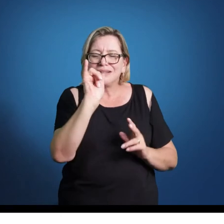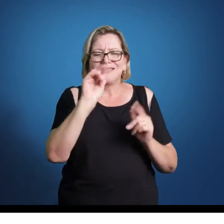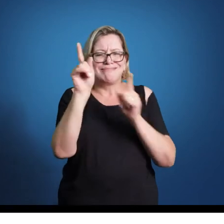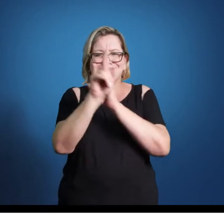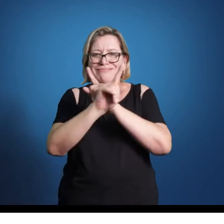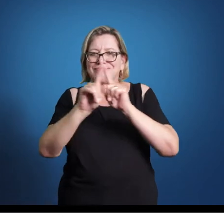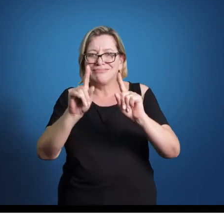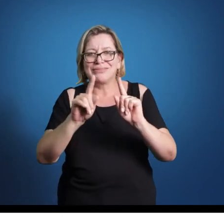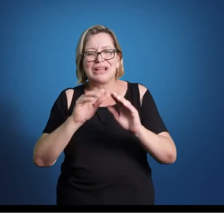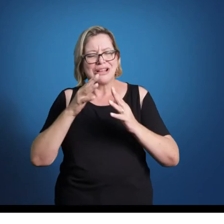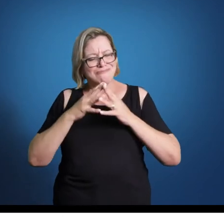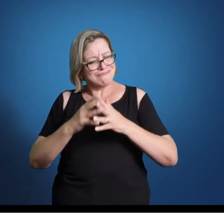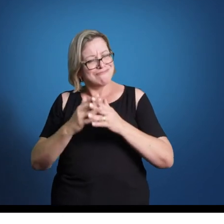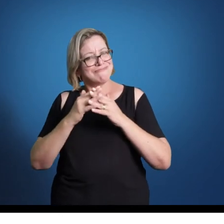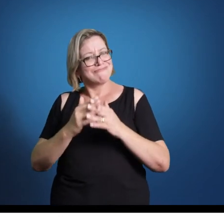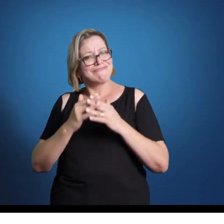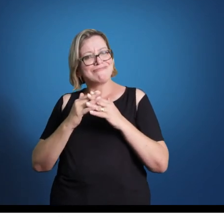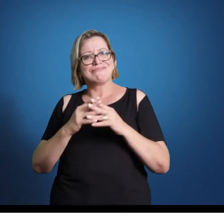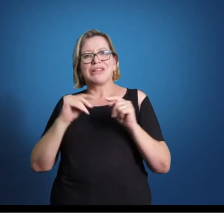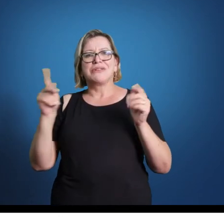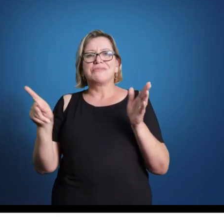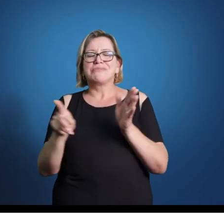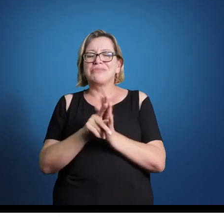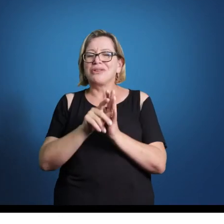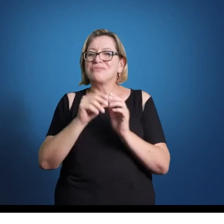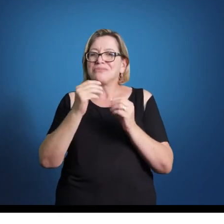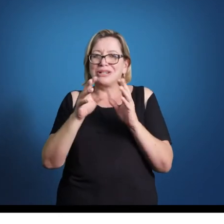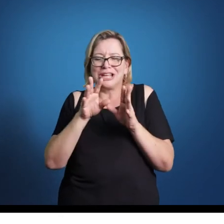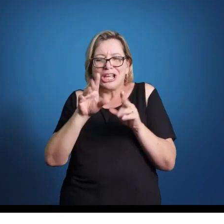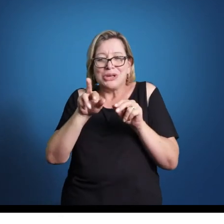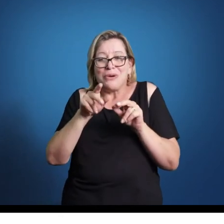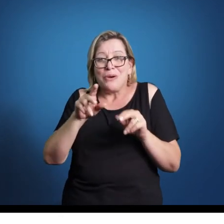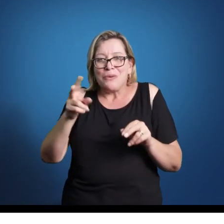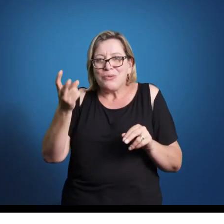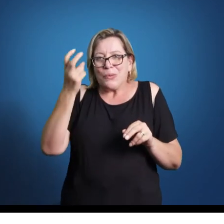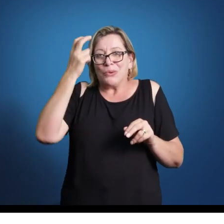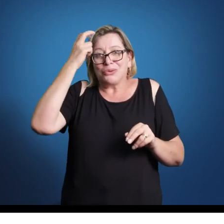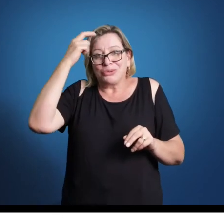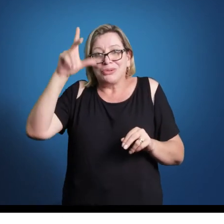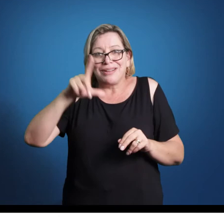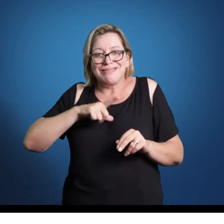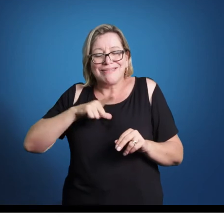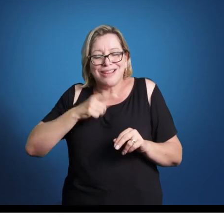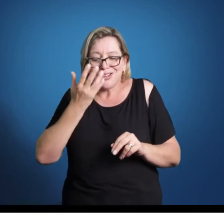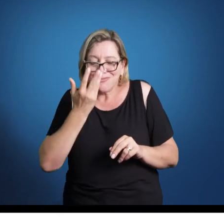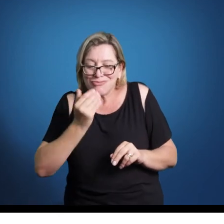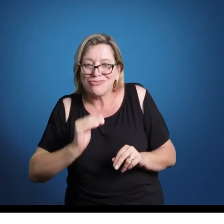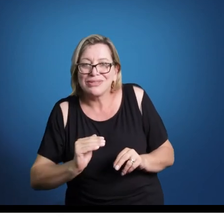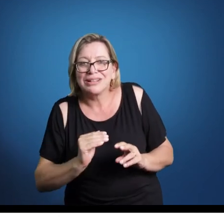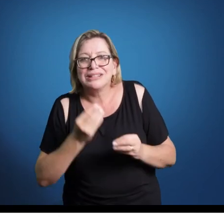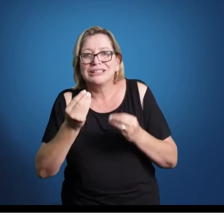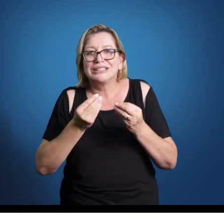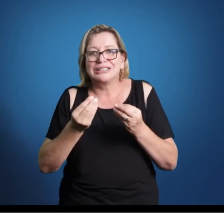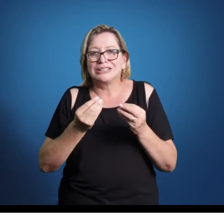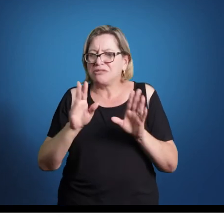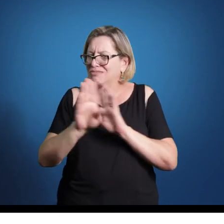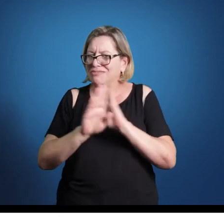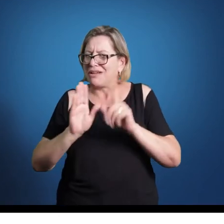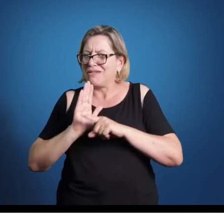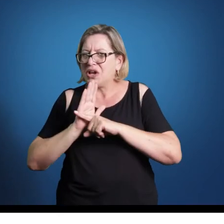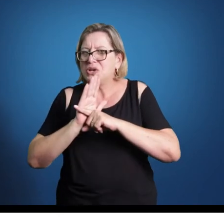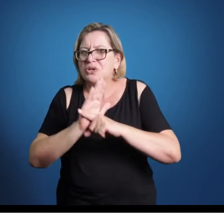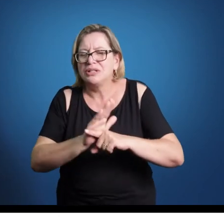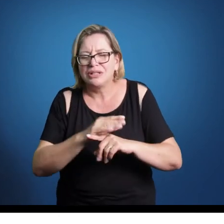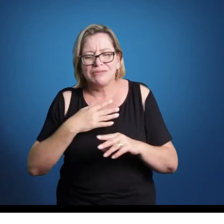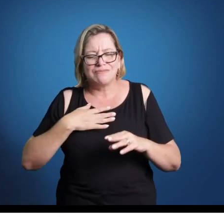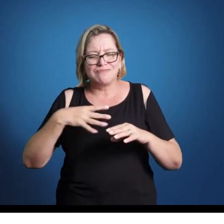à cultura que você adquiriu na infância, na sua criação, isso não ajuda na fruição da obra musical, é